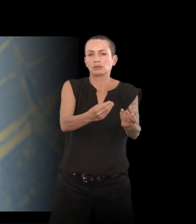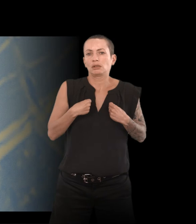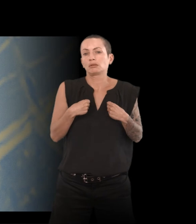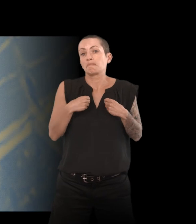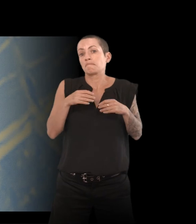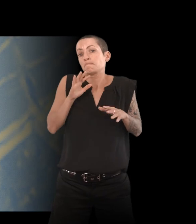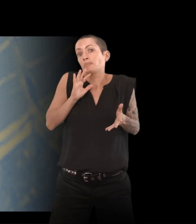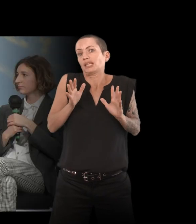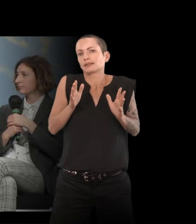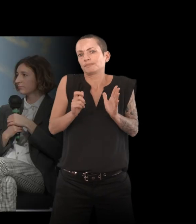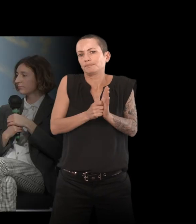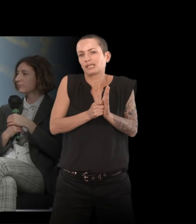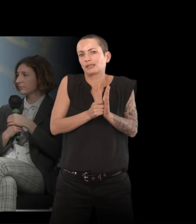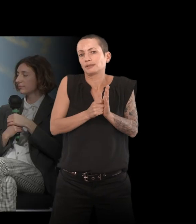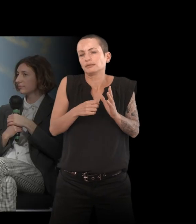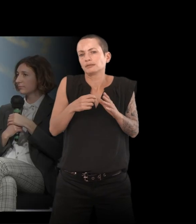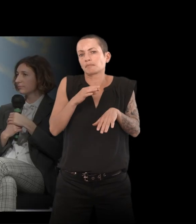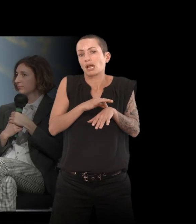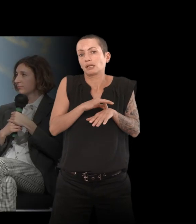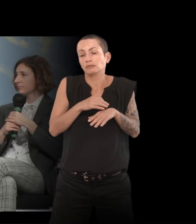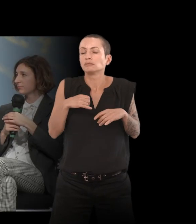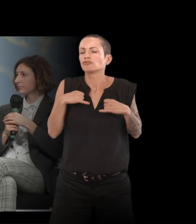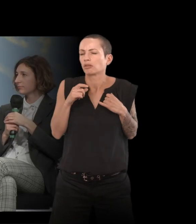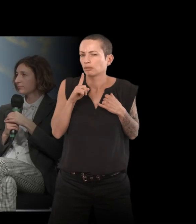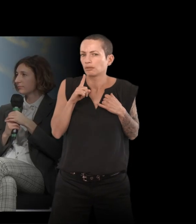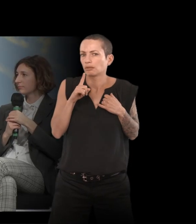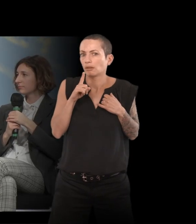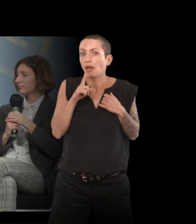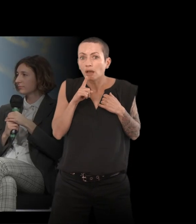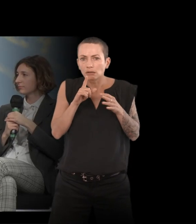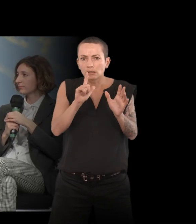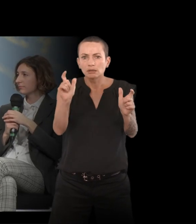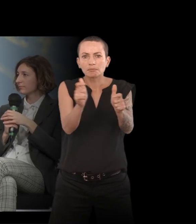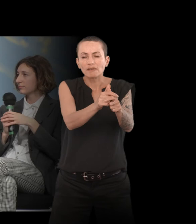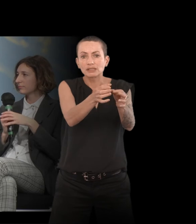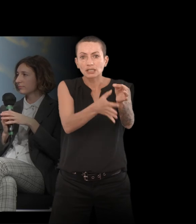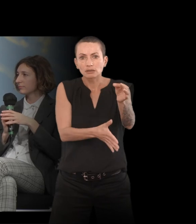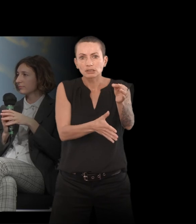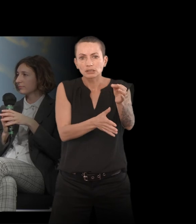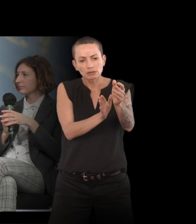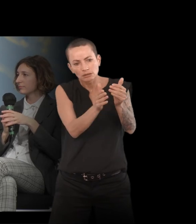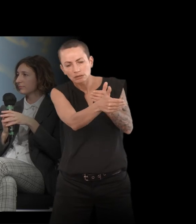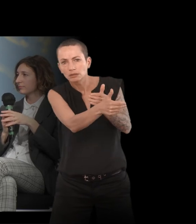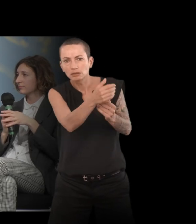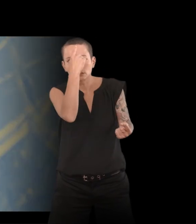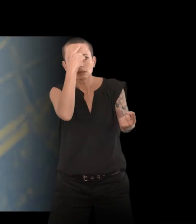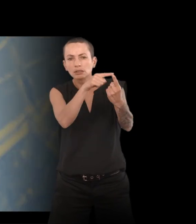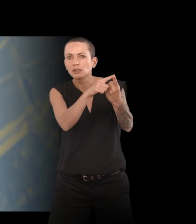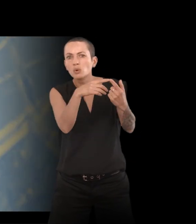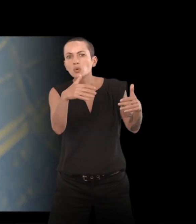particulier quand on tombe à la jeune, il y a tellement d'enjeux derrière un diagnostic que, alors je pense qu'un diagnostic